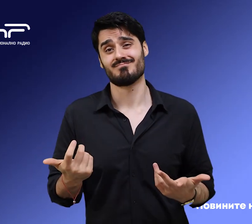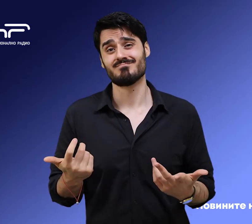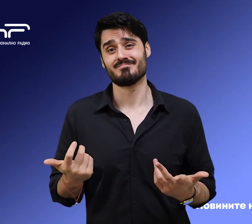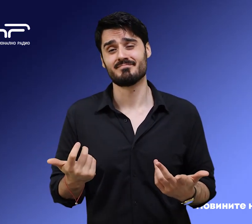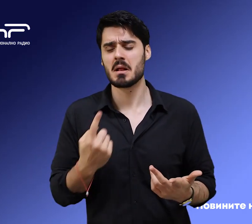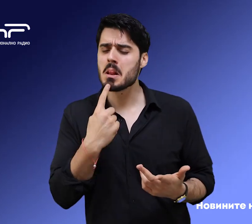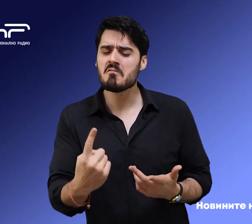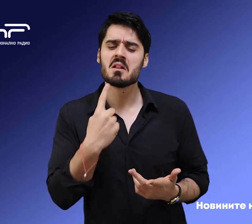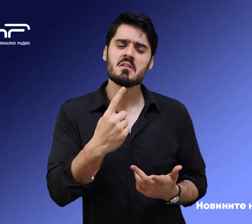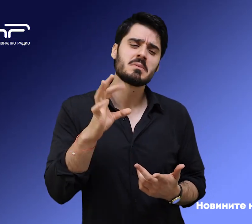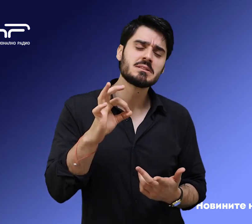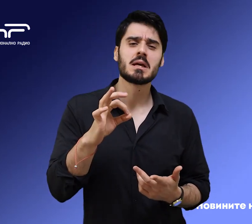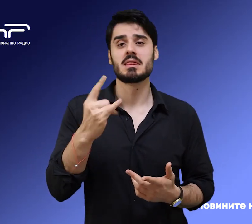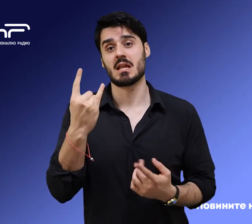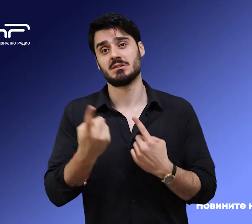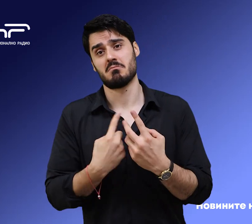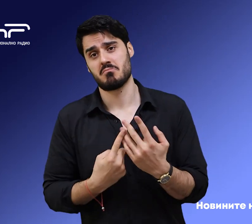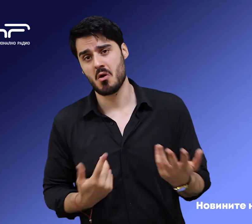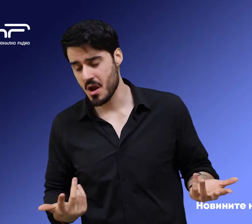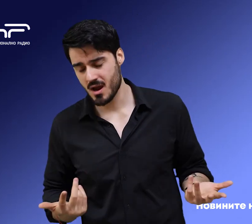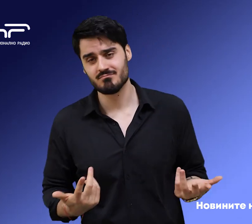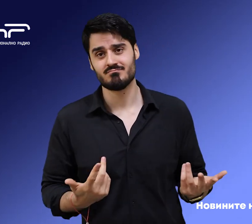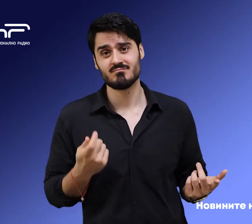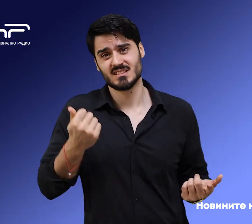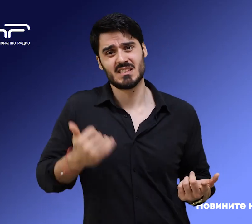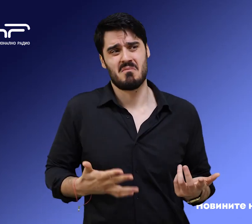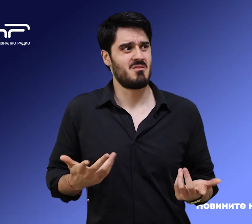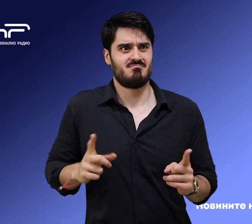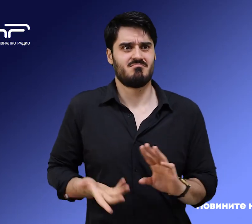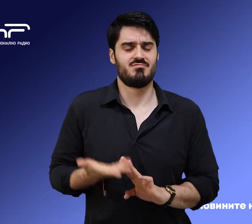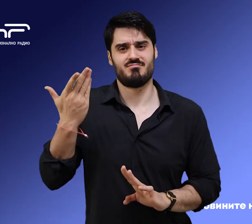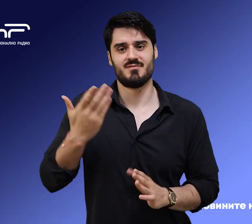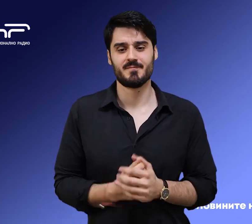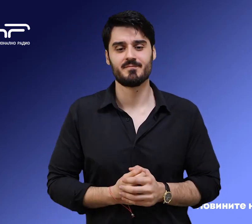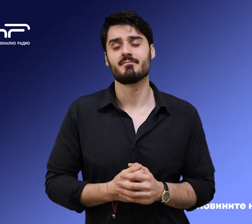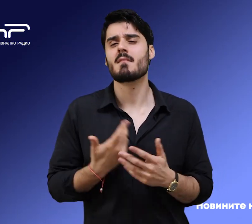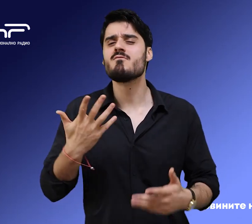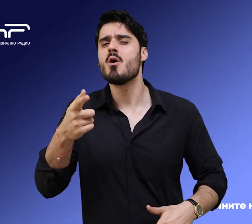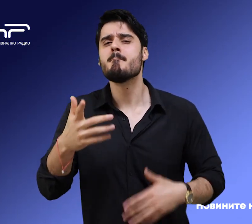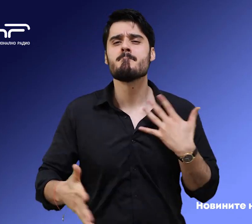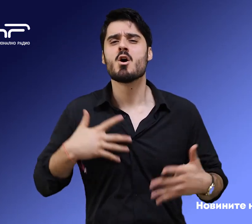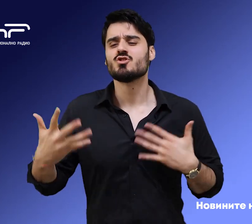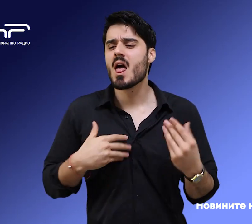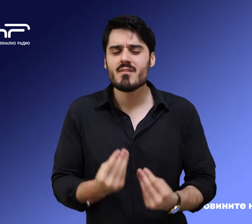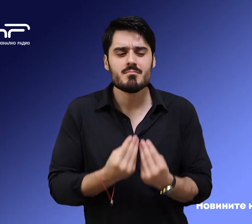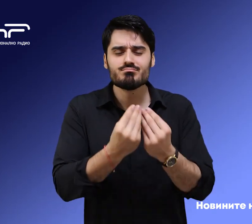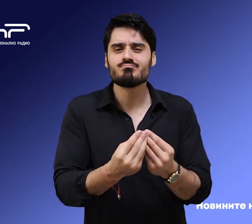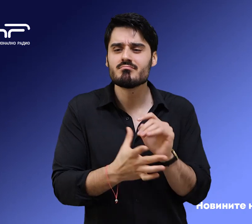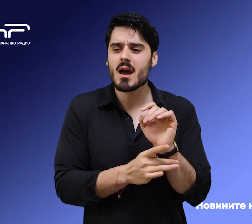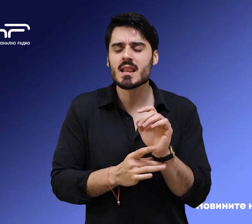Лев 50-10 бройки. С бяло и червеното, това е важно за здраве. С какви пожелания се подаряват мартнищките на 1-и март?